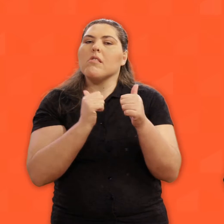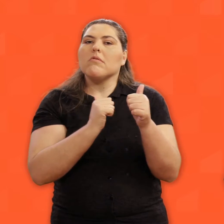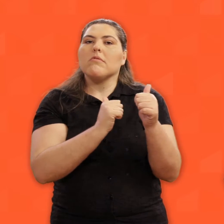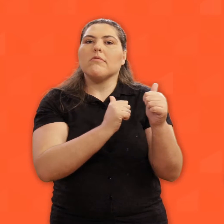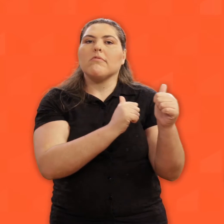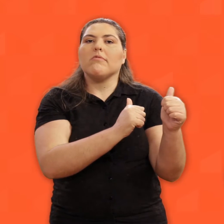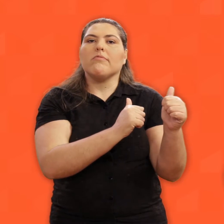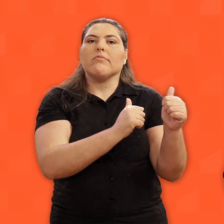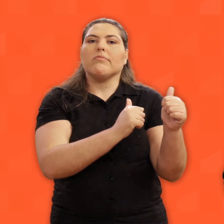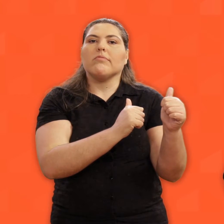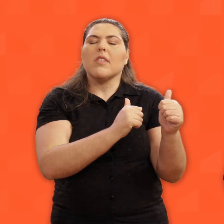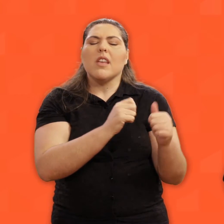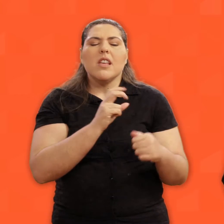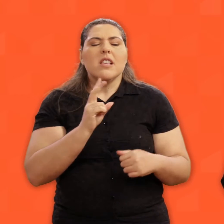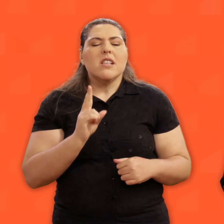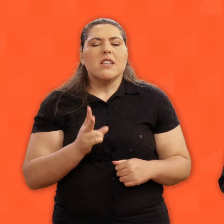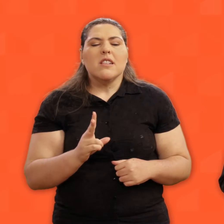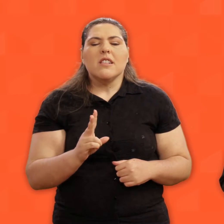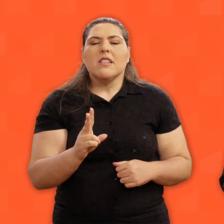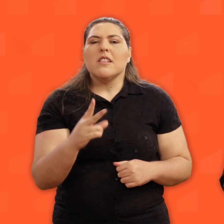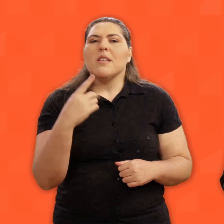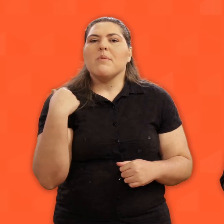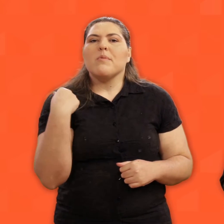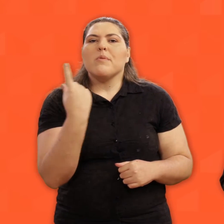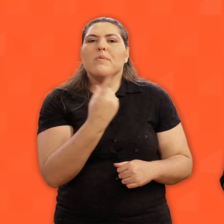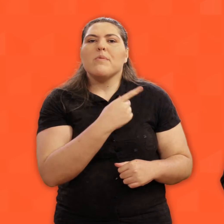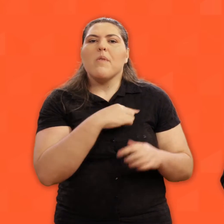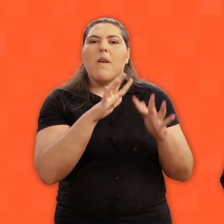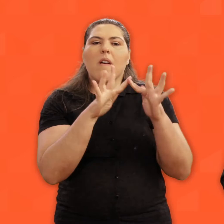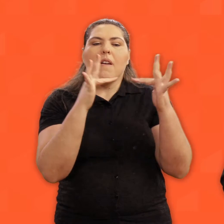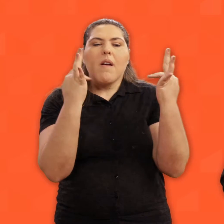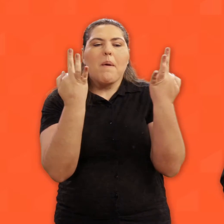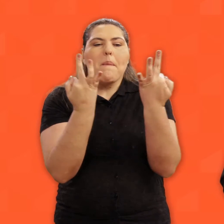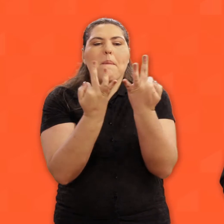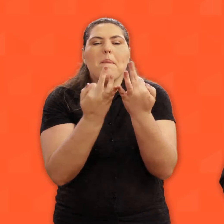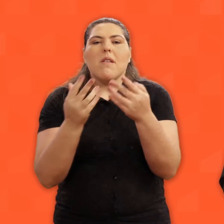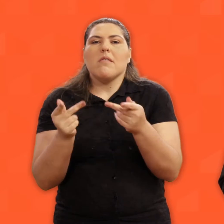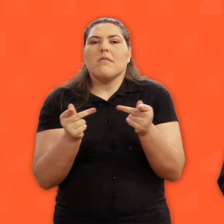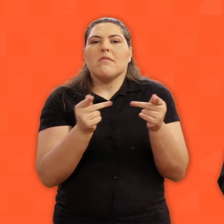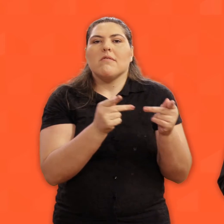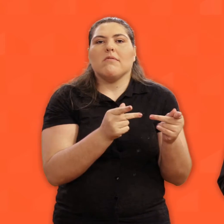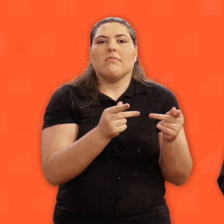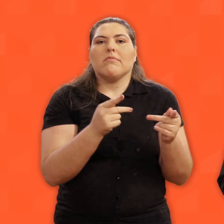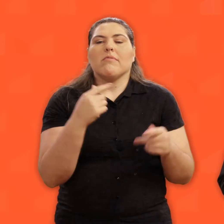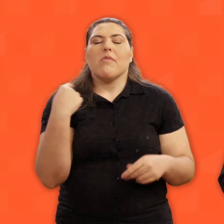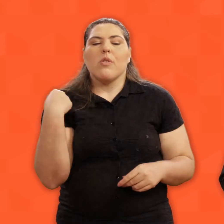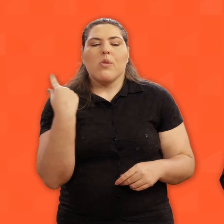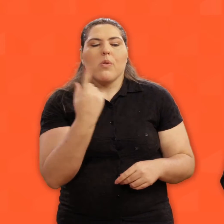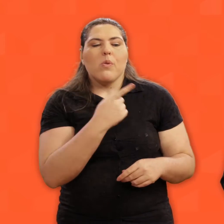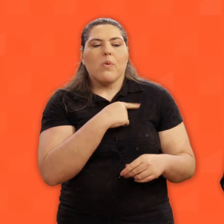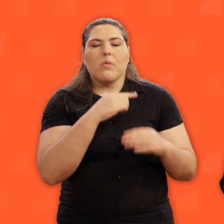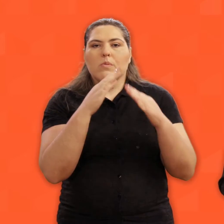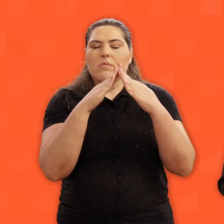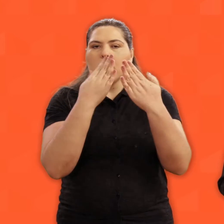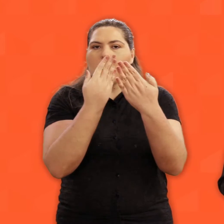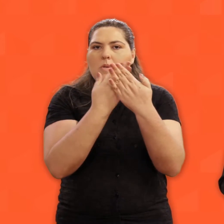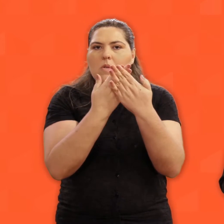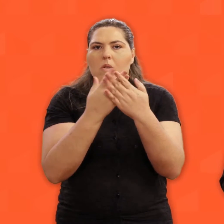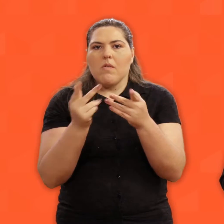continuai a passar pelas nossas famílias, pelas nossas escolas, e continuai a